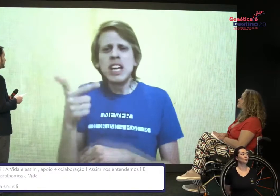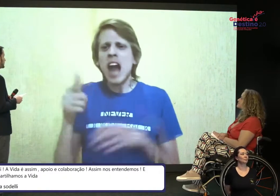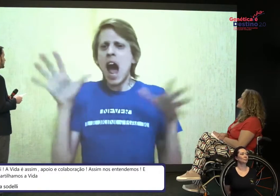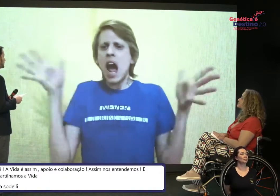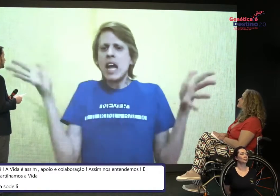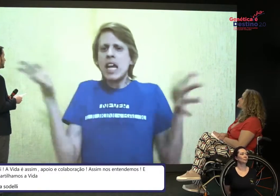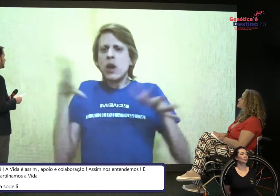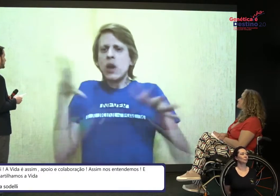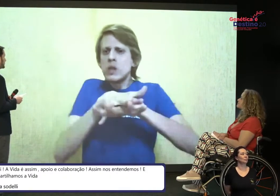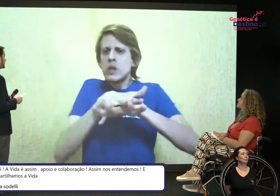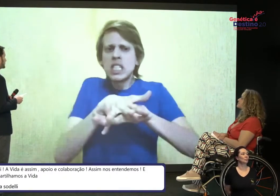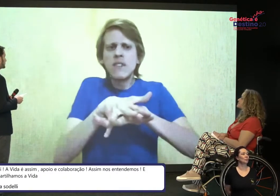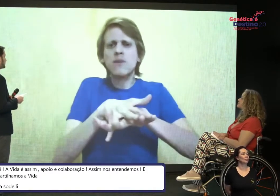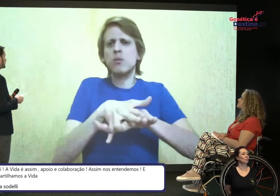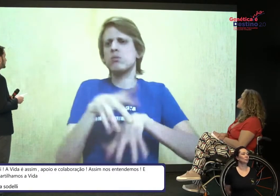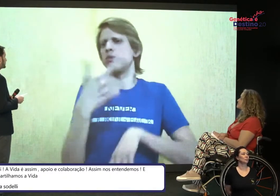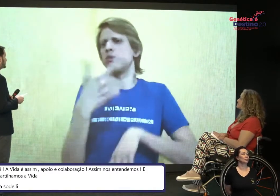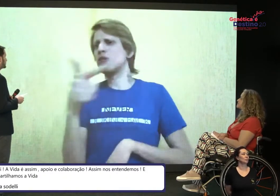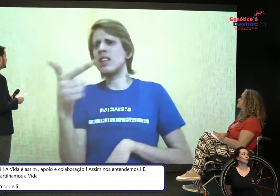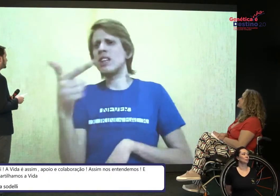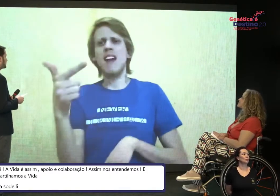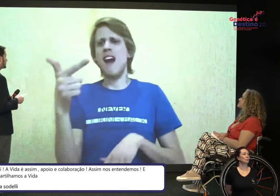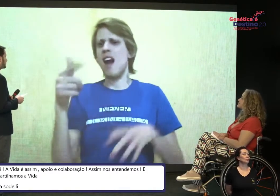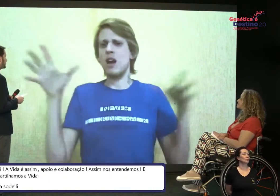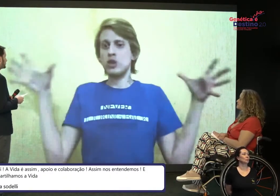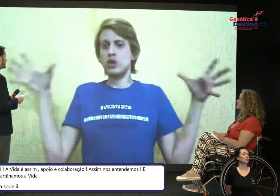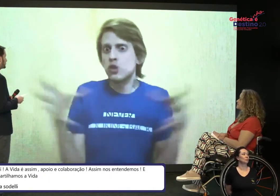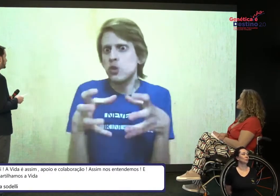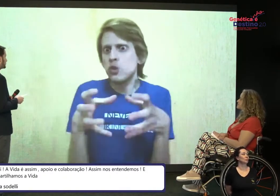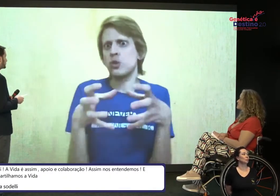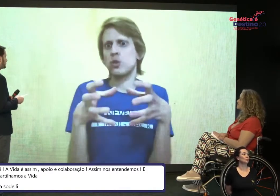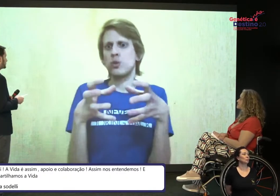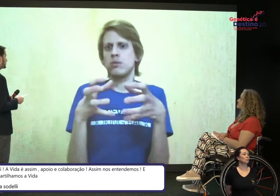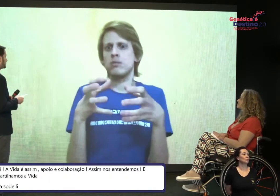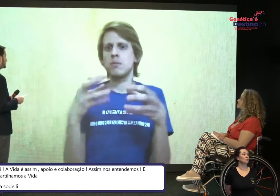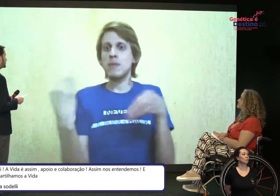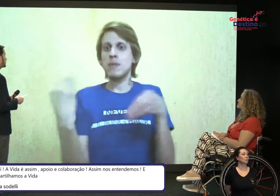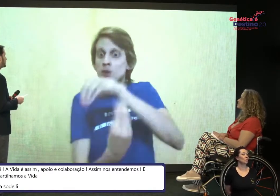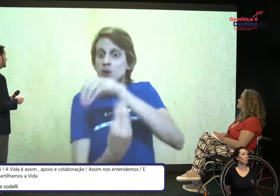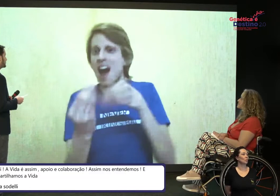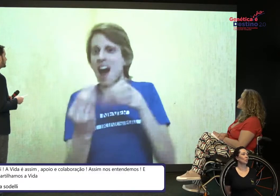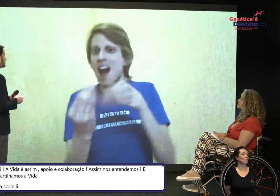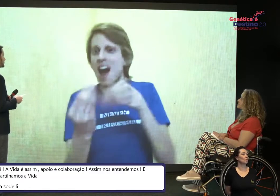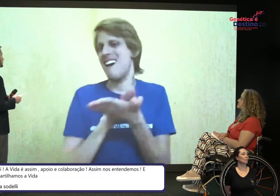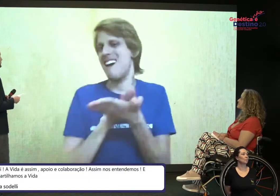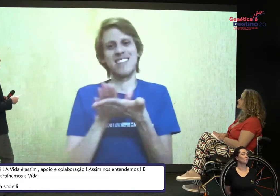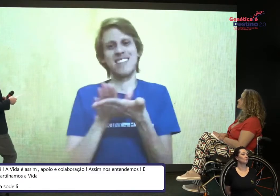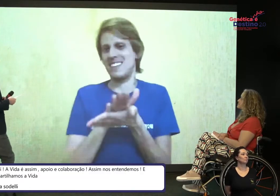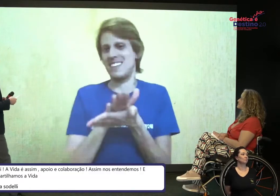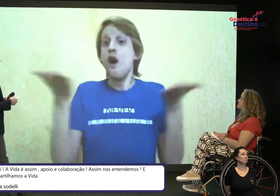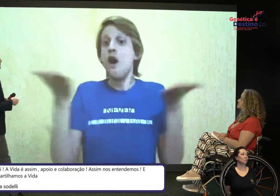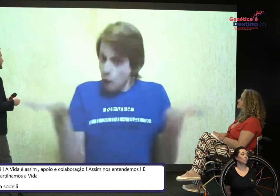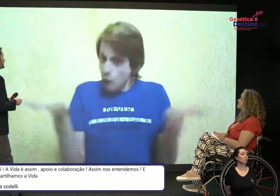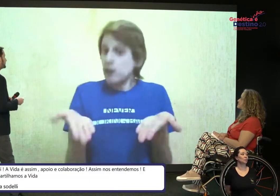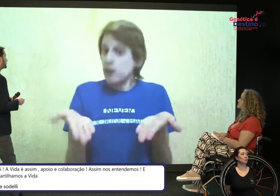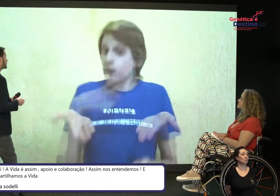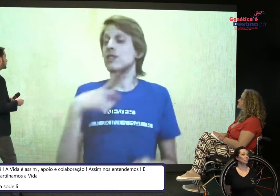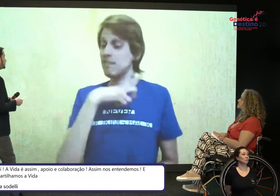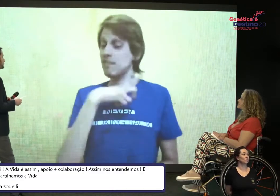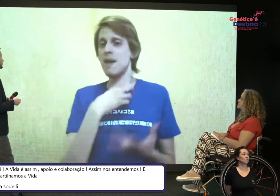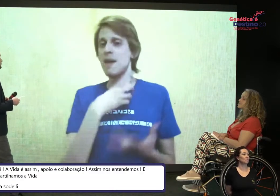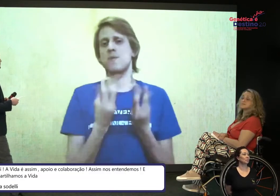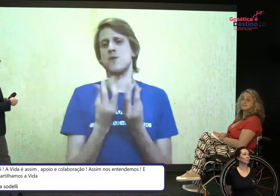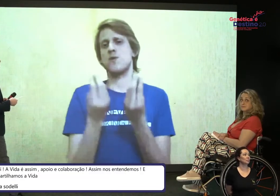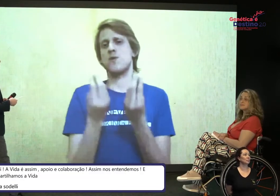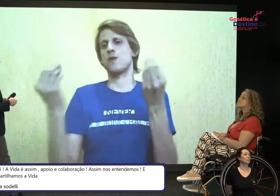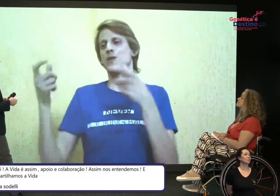antes não tinha a inclusão, não se falava muito, não tinha grupos que se uniam. Por exemplo,